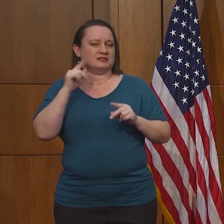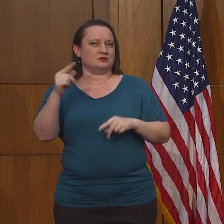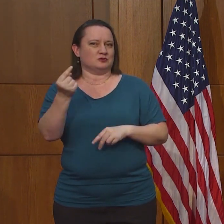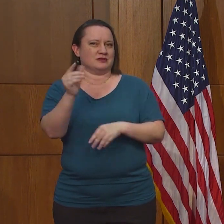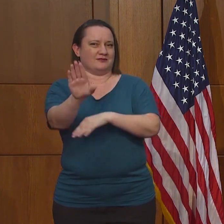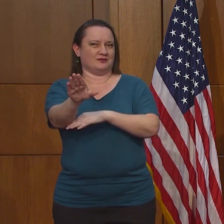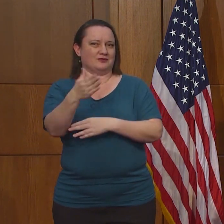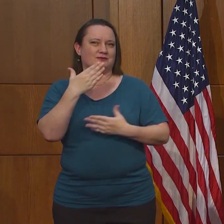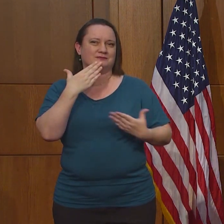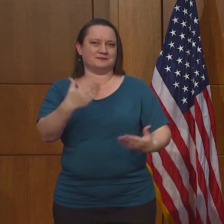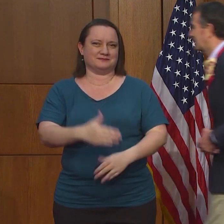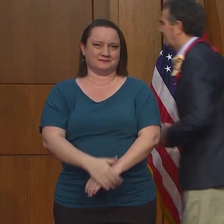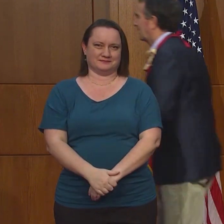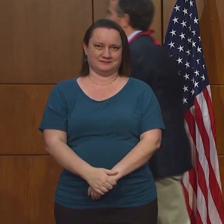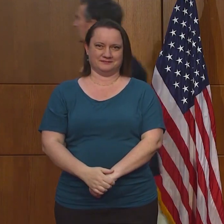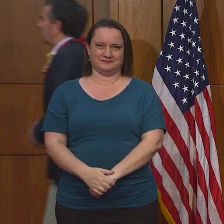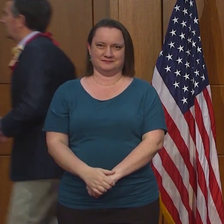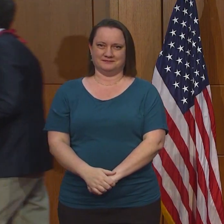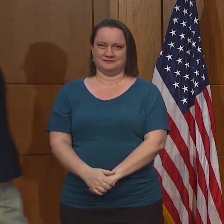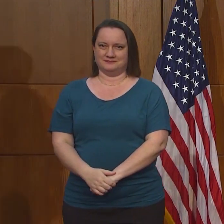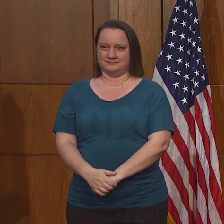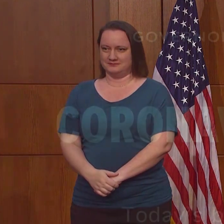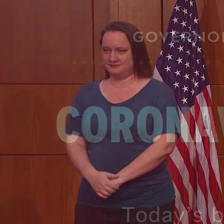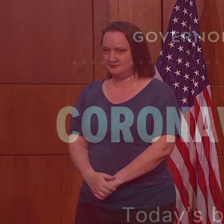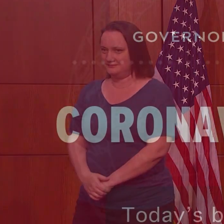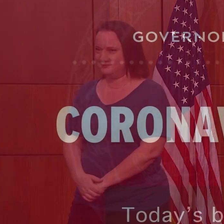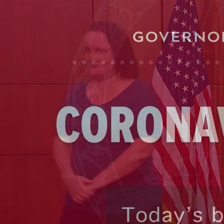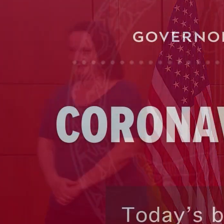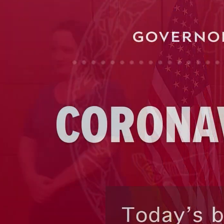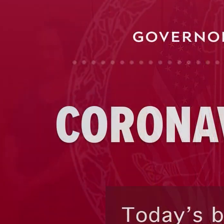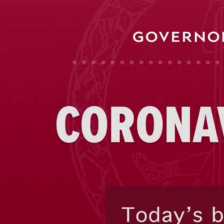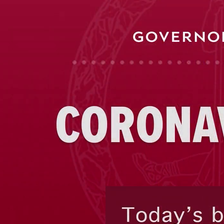de prensa el martes a las 2 de la tarde. Gracias.